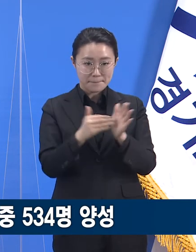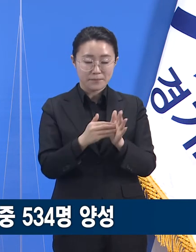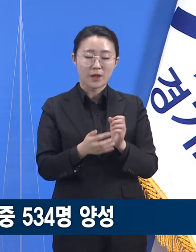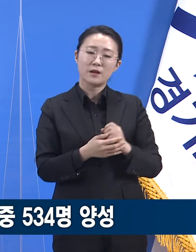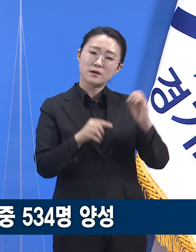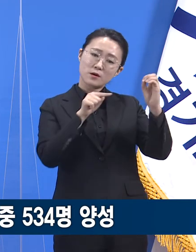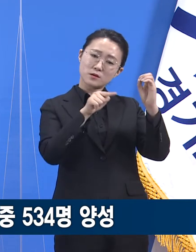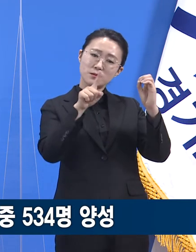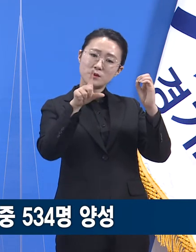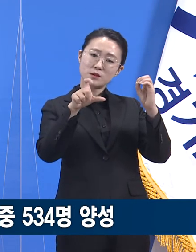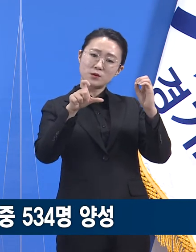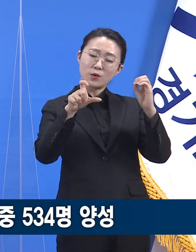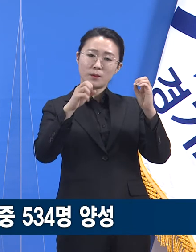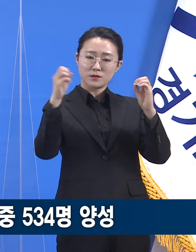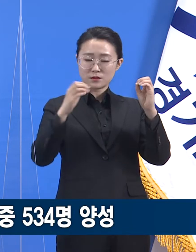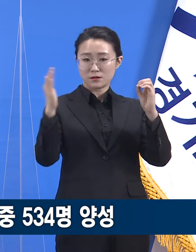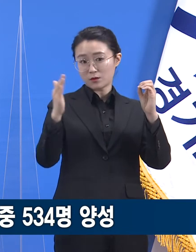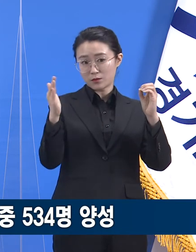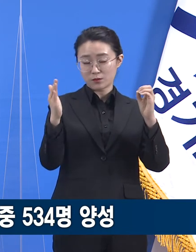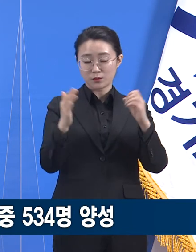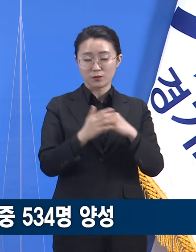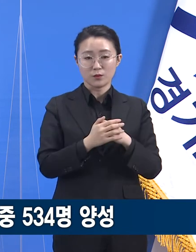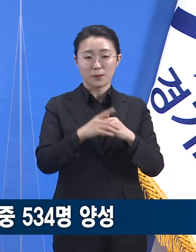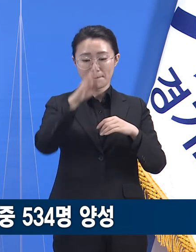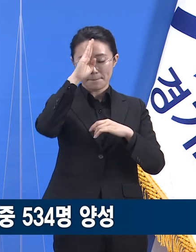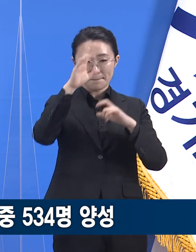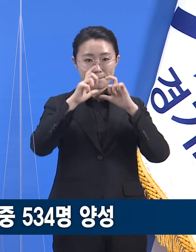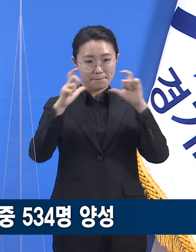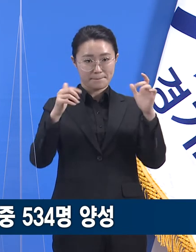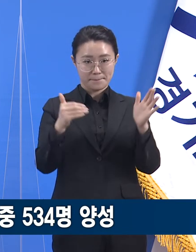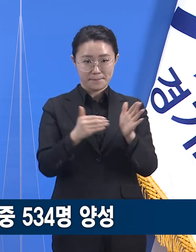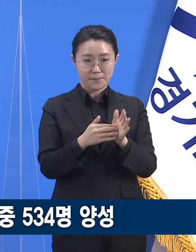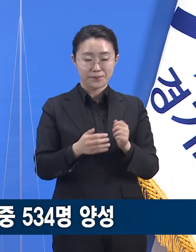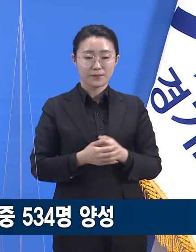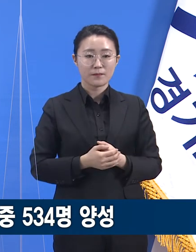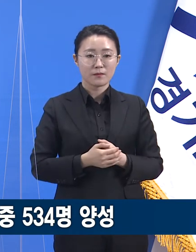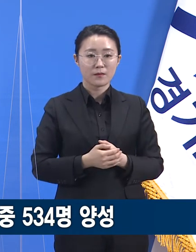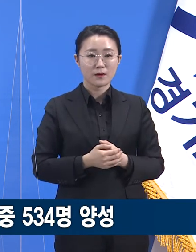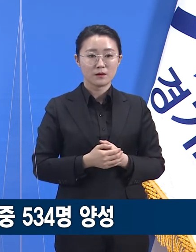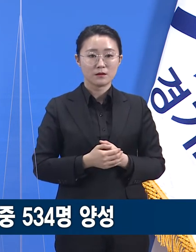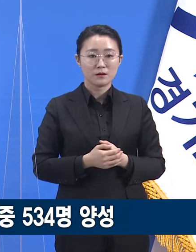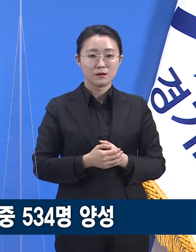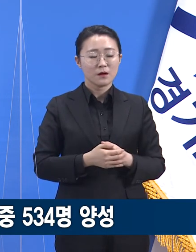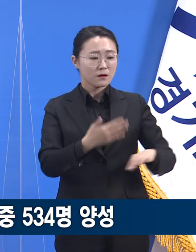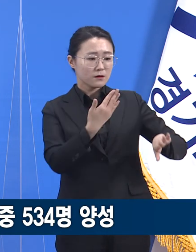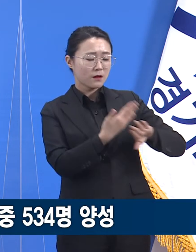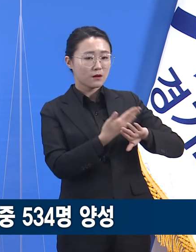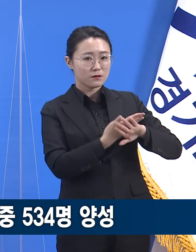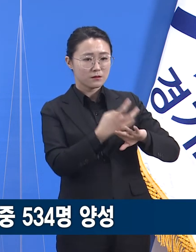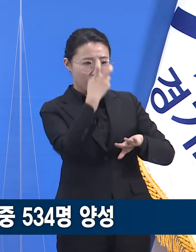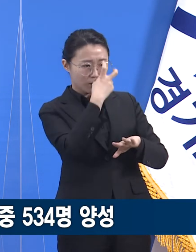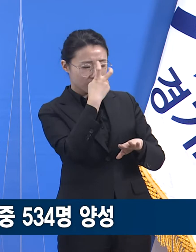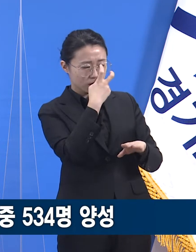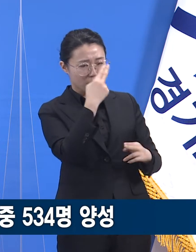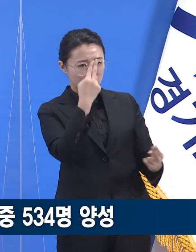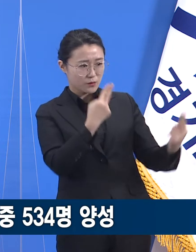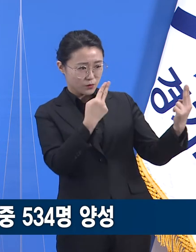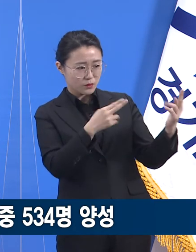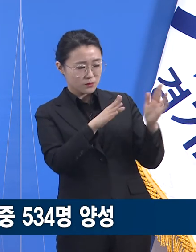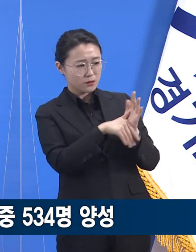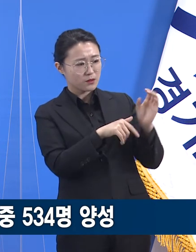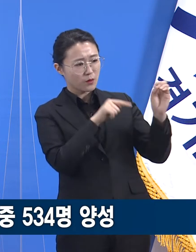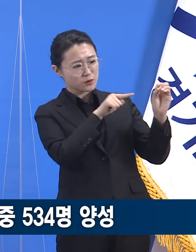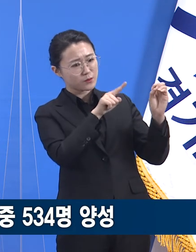그동안 비슷한 방식의 대규모 일제검사의 양성률이 보통 0.01